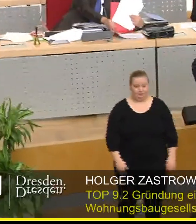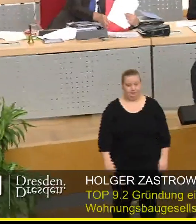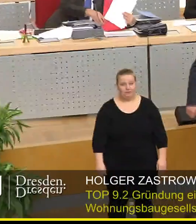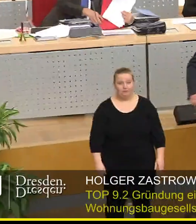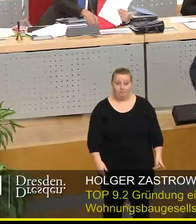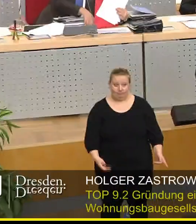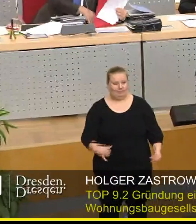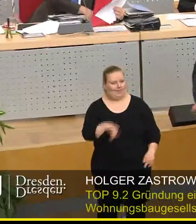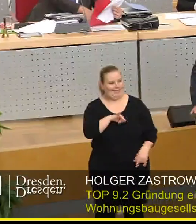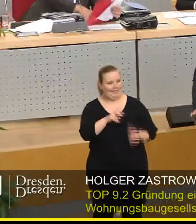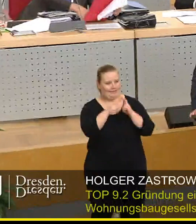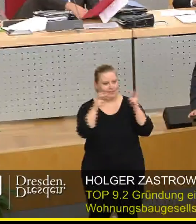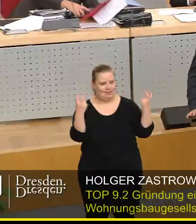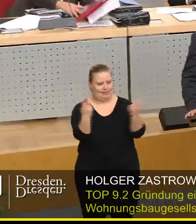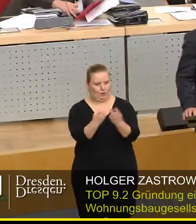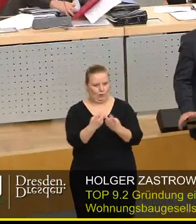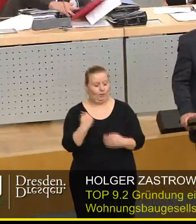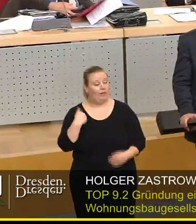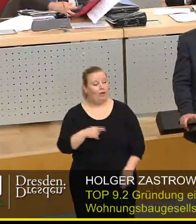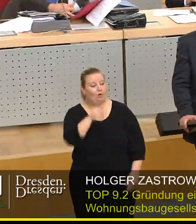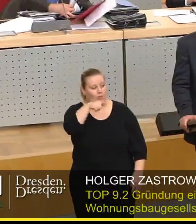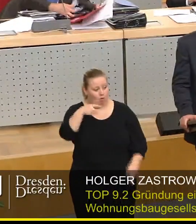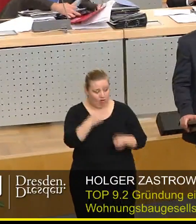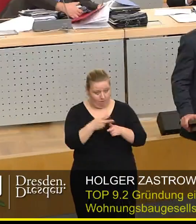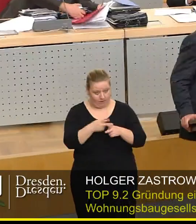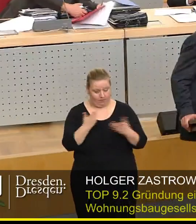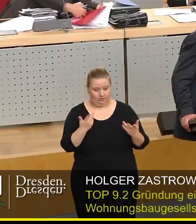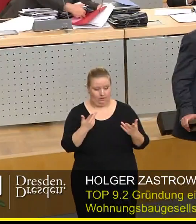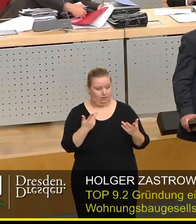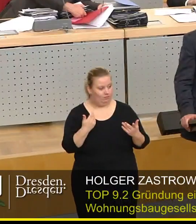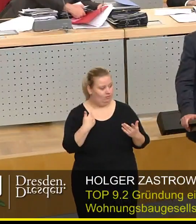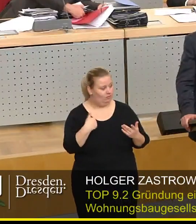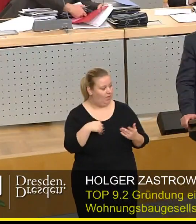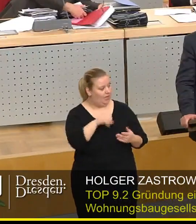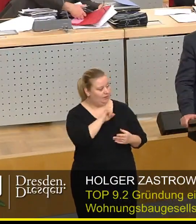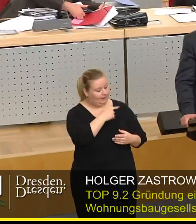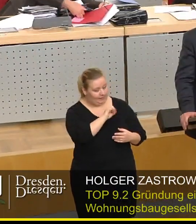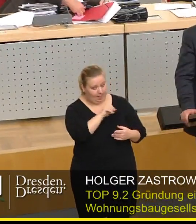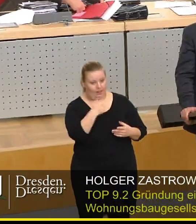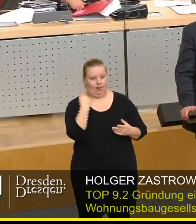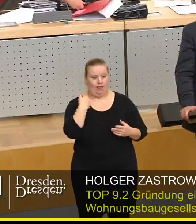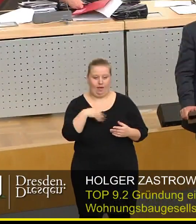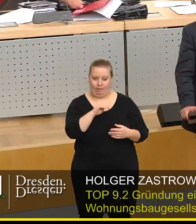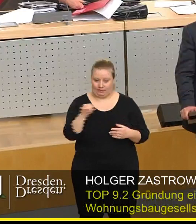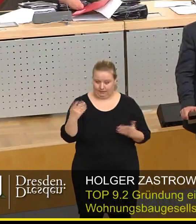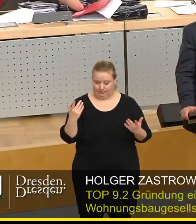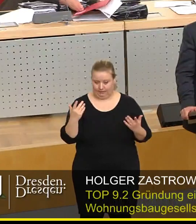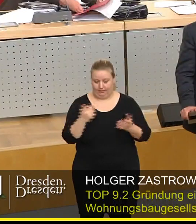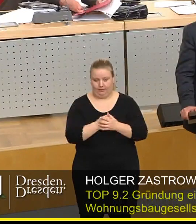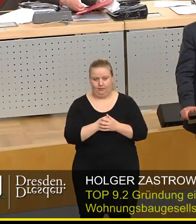Das wird eine gute Sitzung. Herr Oberbürgermeister, Herr Sittl, lieber Herr Mattis, hätte der